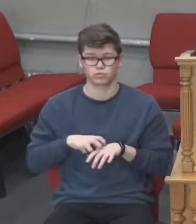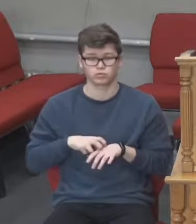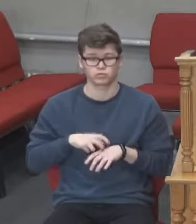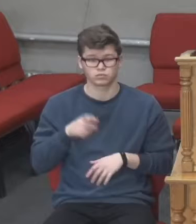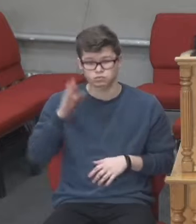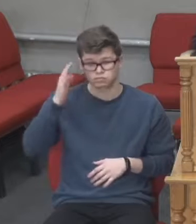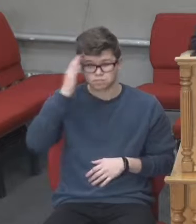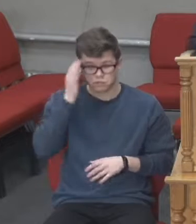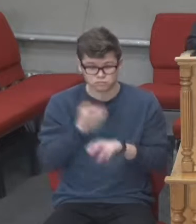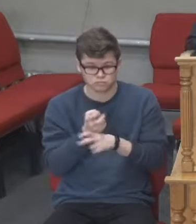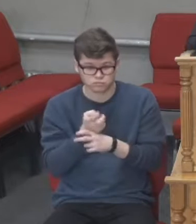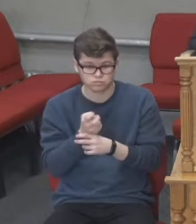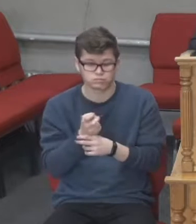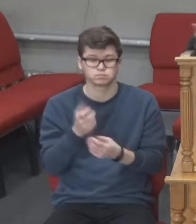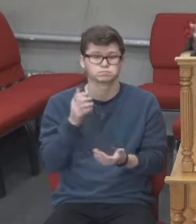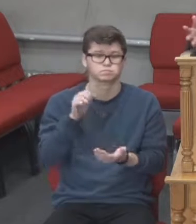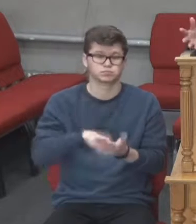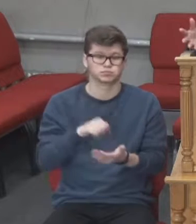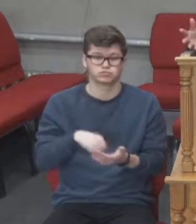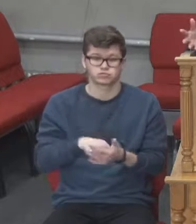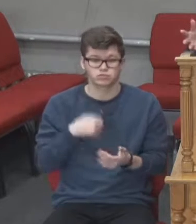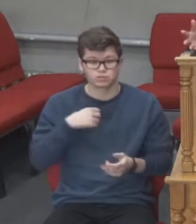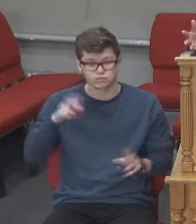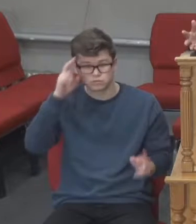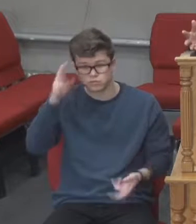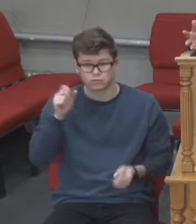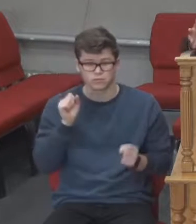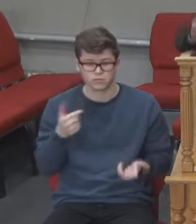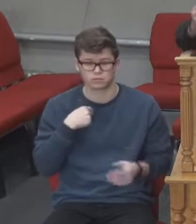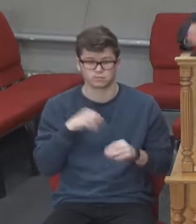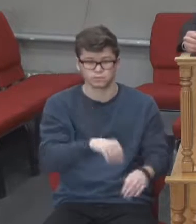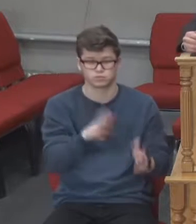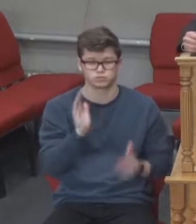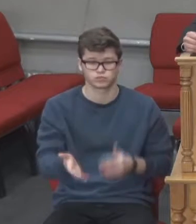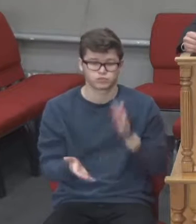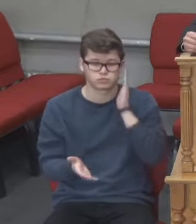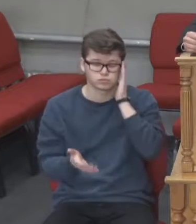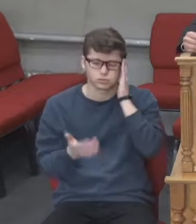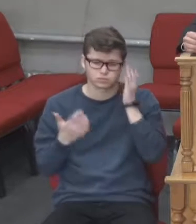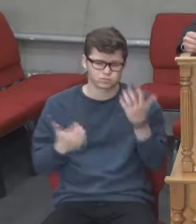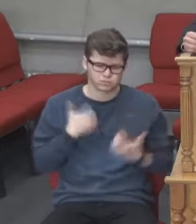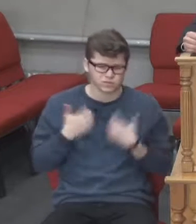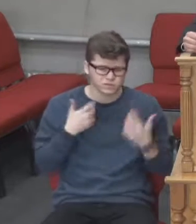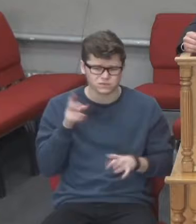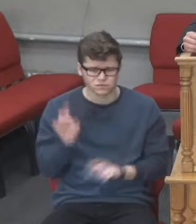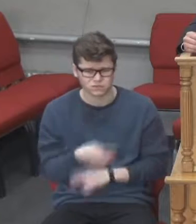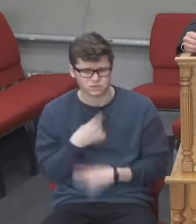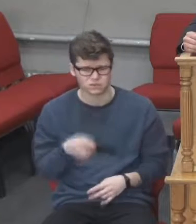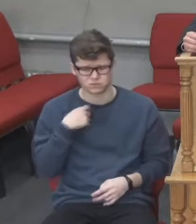Вона навіть спати вночі перестала, бо переживає, як вона картоплю посадить. Не переживайте, брати і сестри.